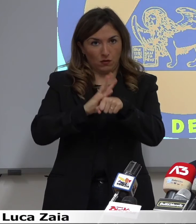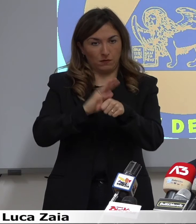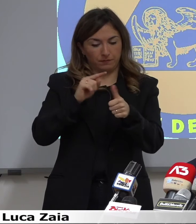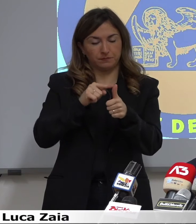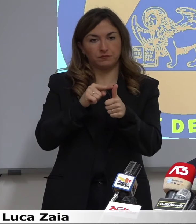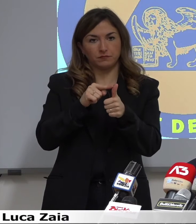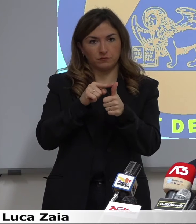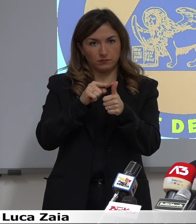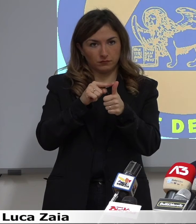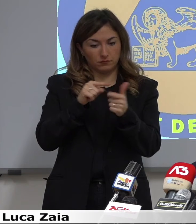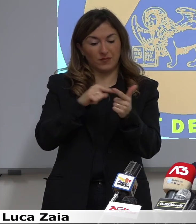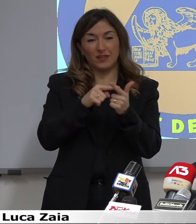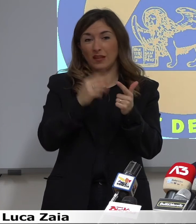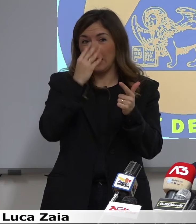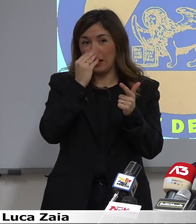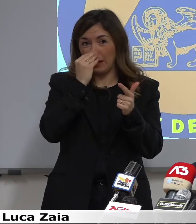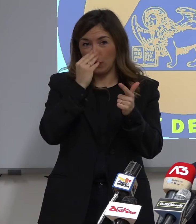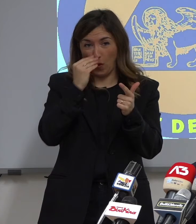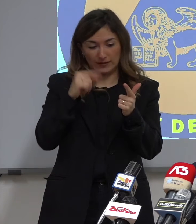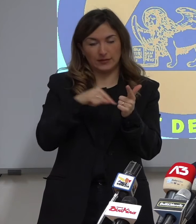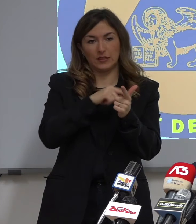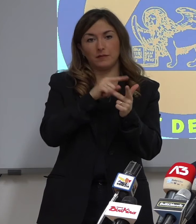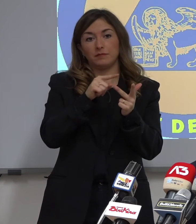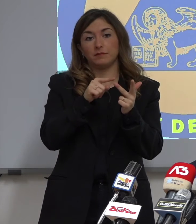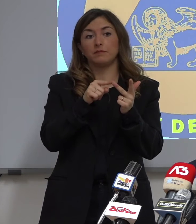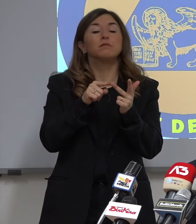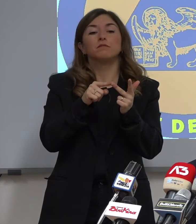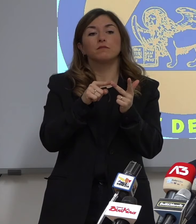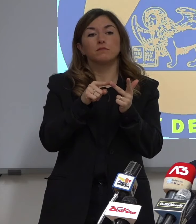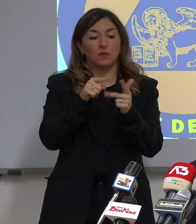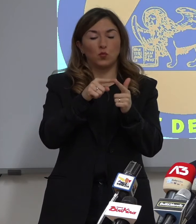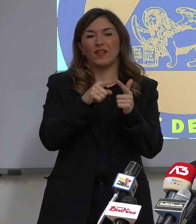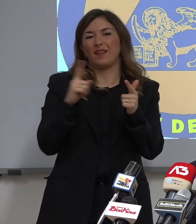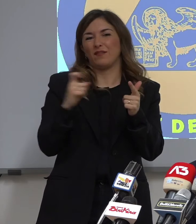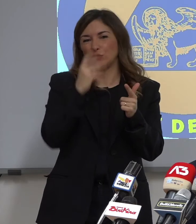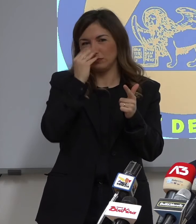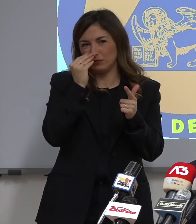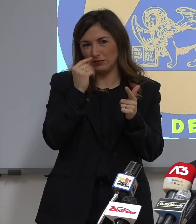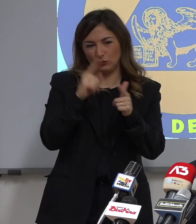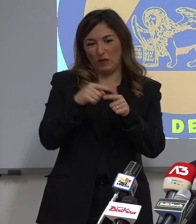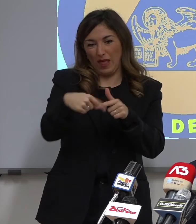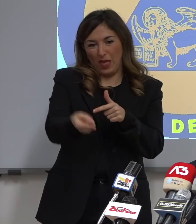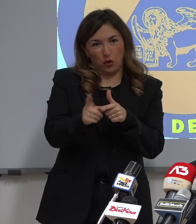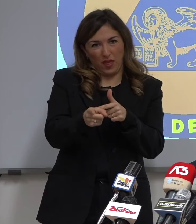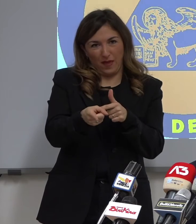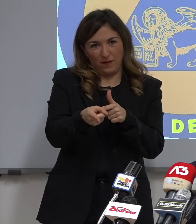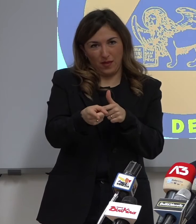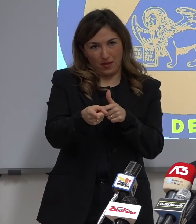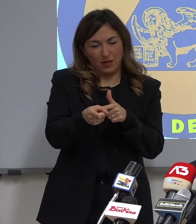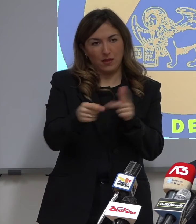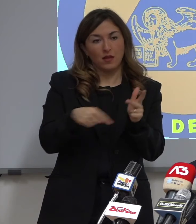influenza, quindi il virus influenzale a gennaio, e